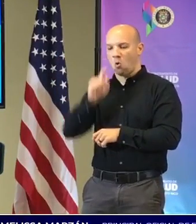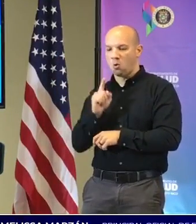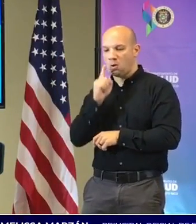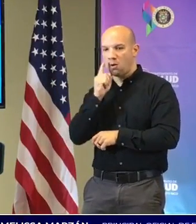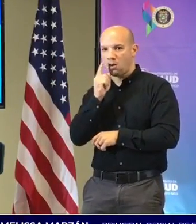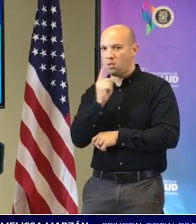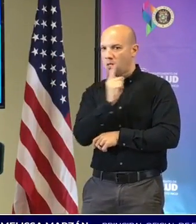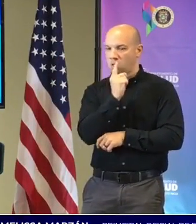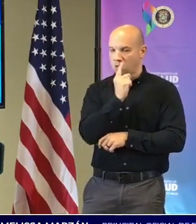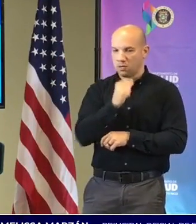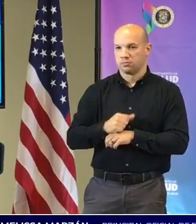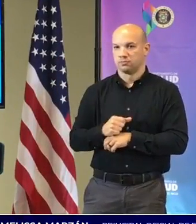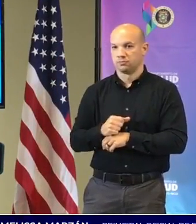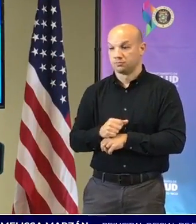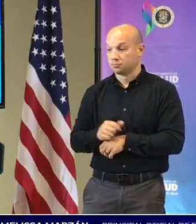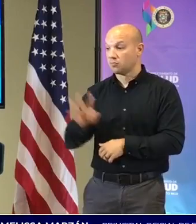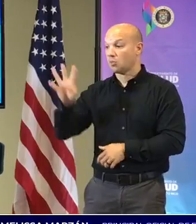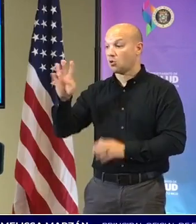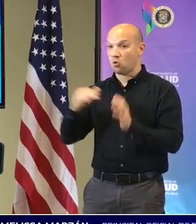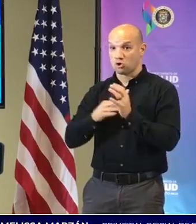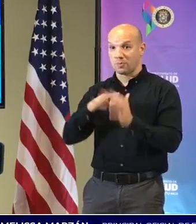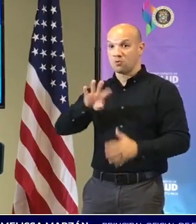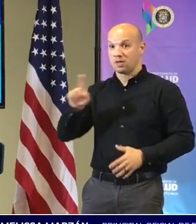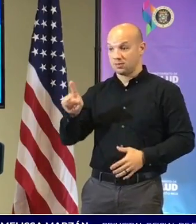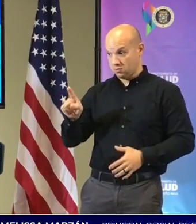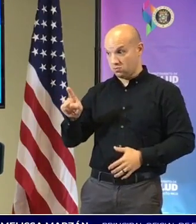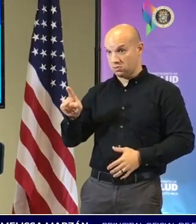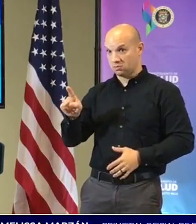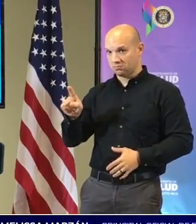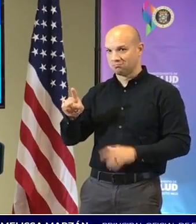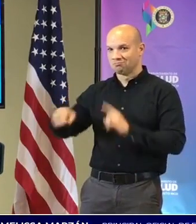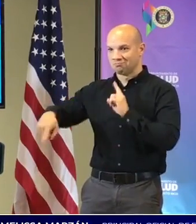4.041 son positivas